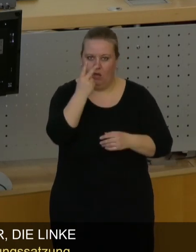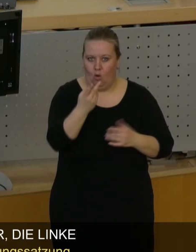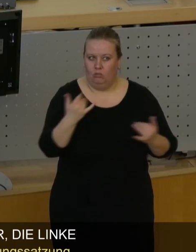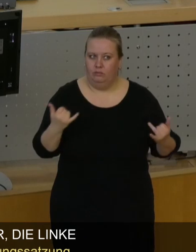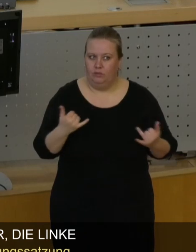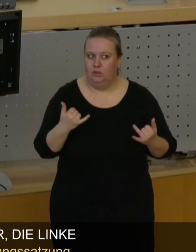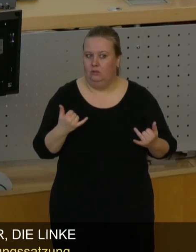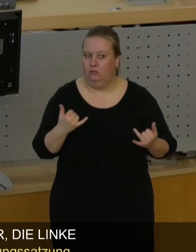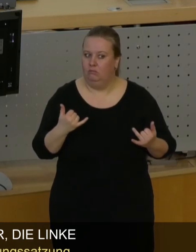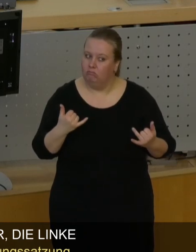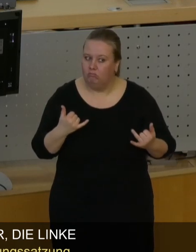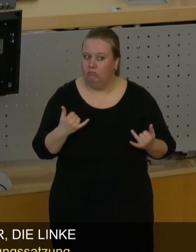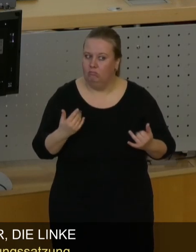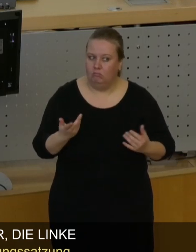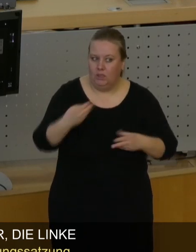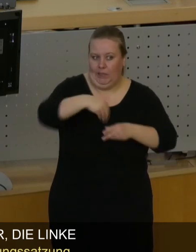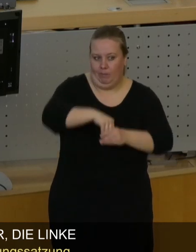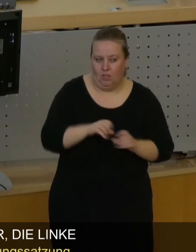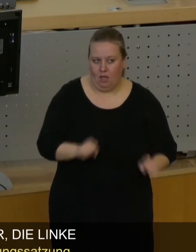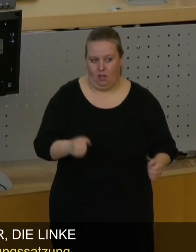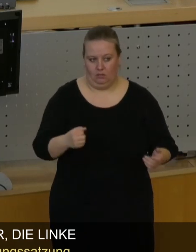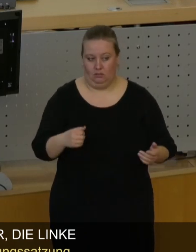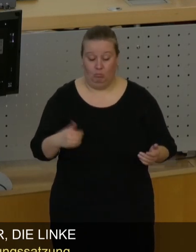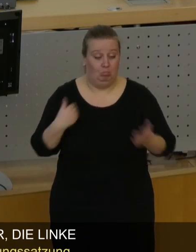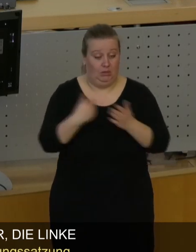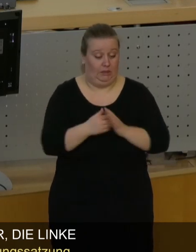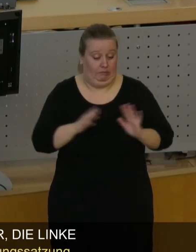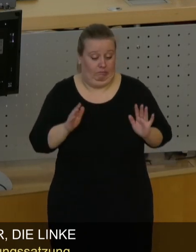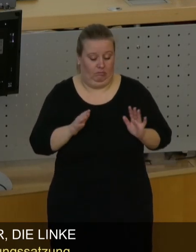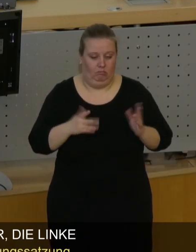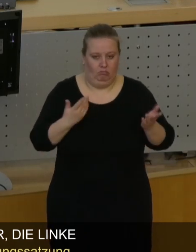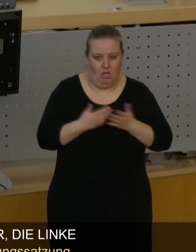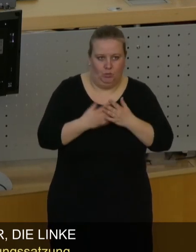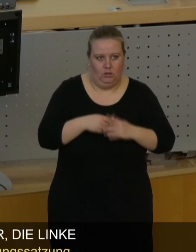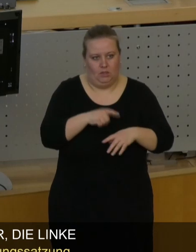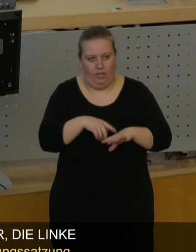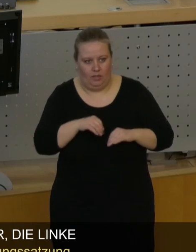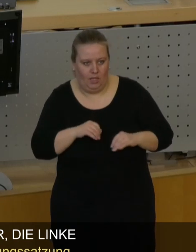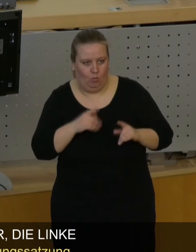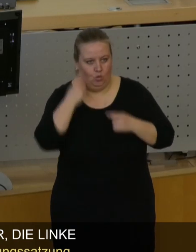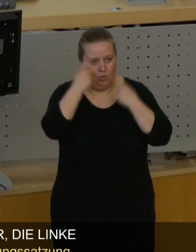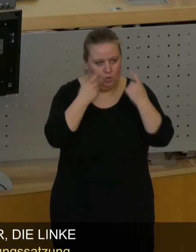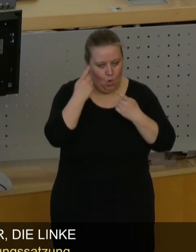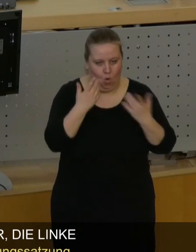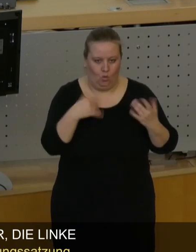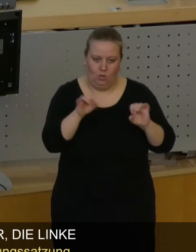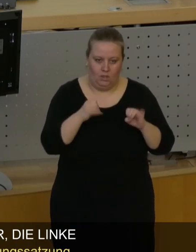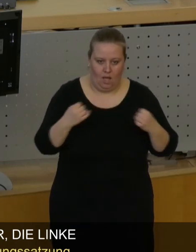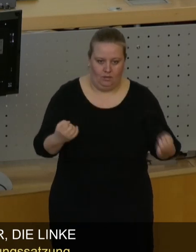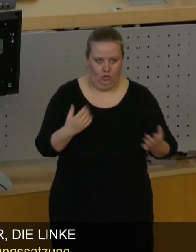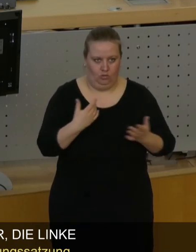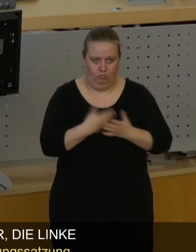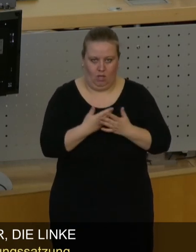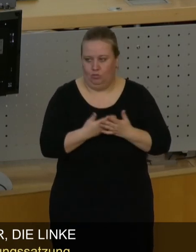jene Bürgerinnen und Bürger erreichen, die bisher vielleicht sich nicht die Zeit nehmen, vielleicht sich auch die Zeit nicht nehmen können,